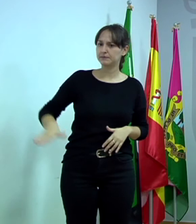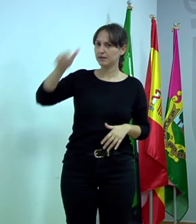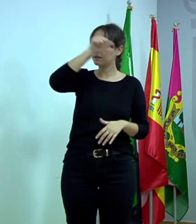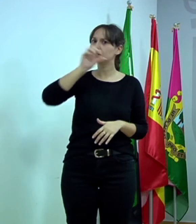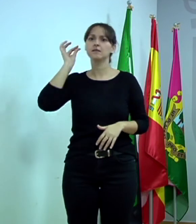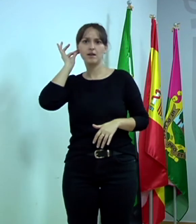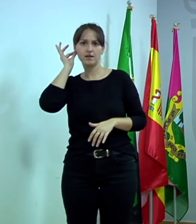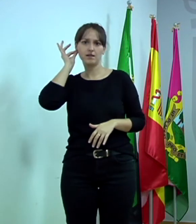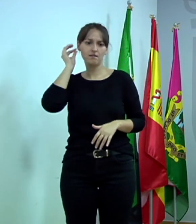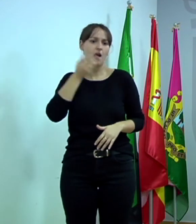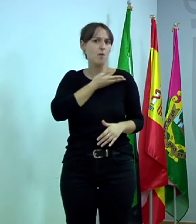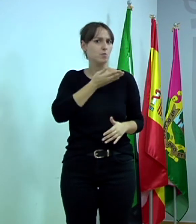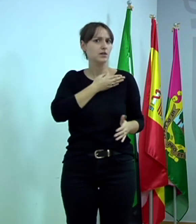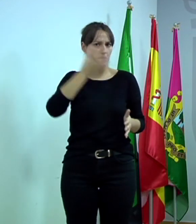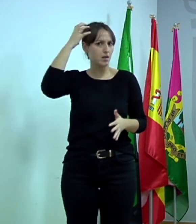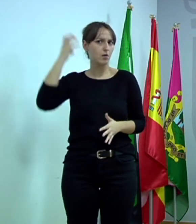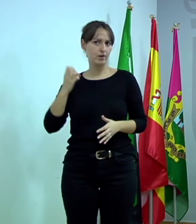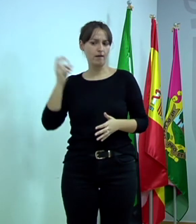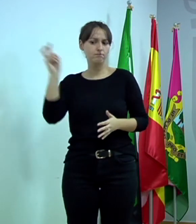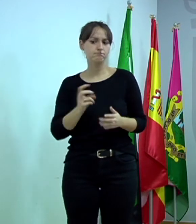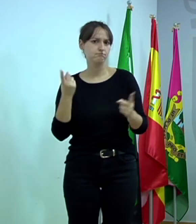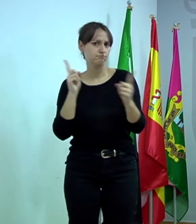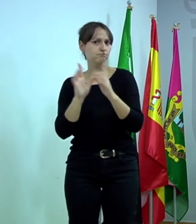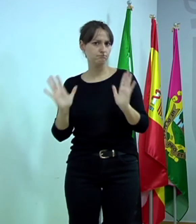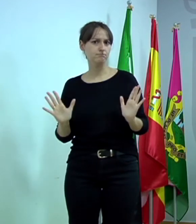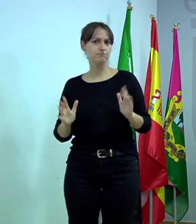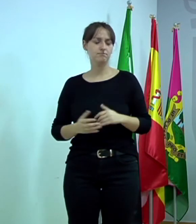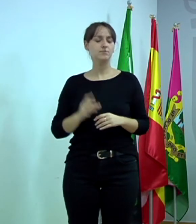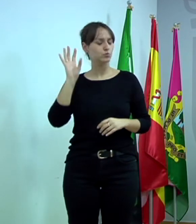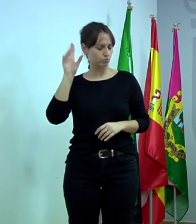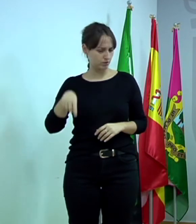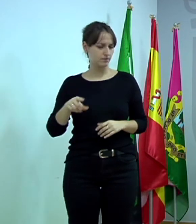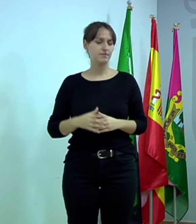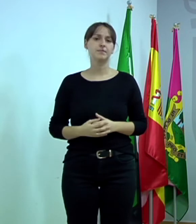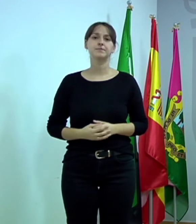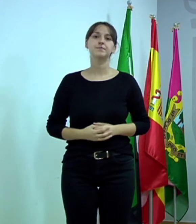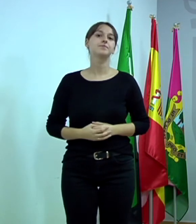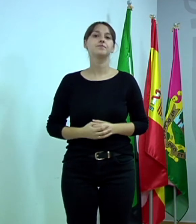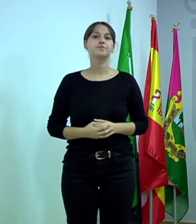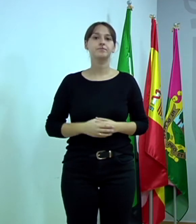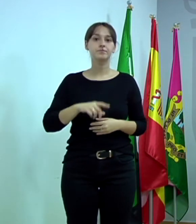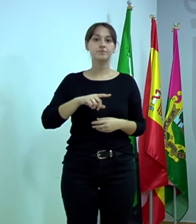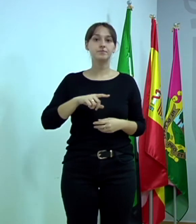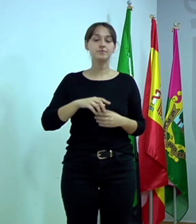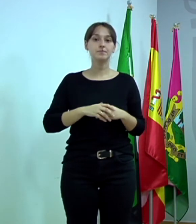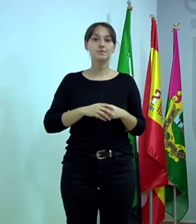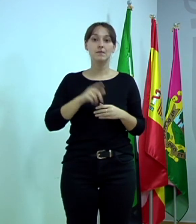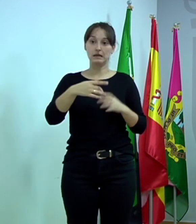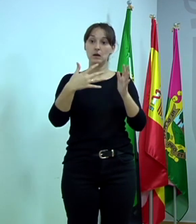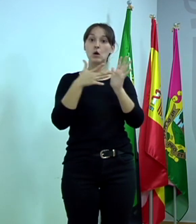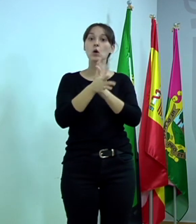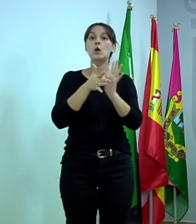Plasencia estén con ellos, pero sí o sí. Vale, ¿y eso luego ya lo explica hasta ahí cuando esté cerrado o ya está cerrado?